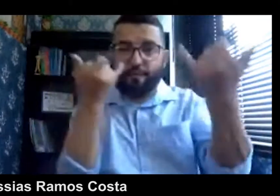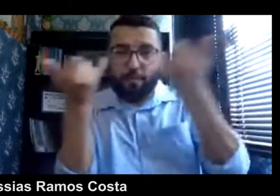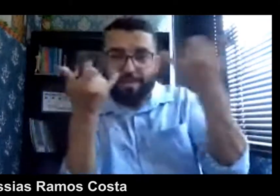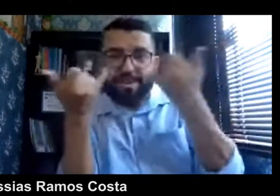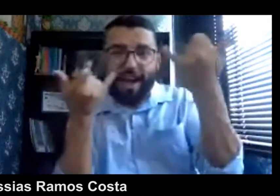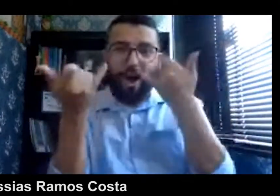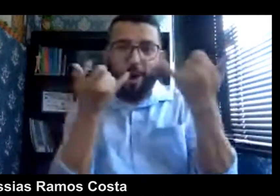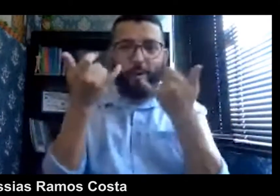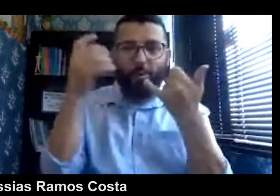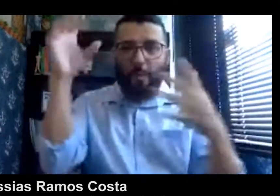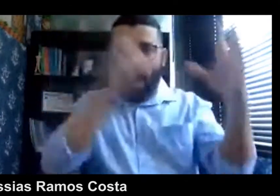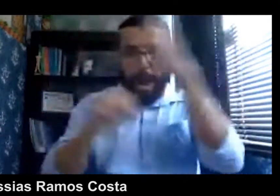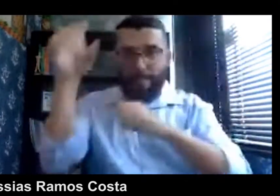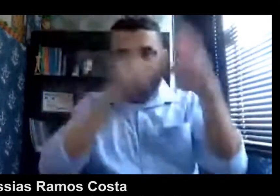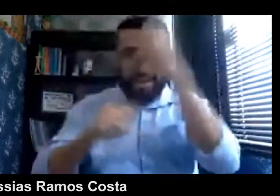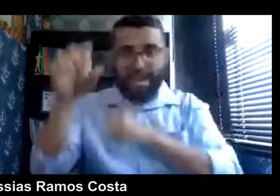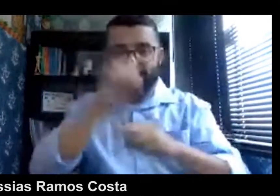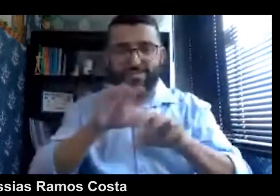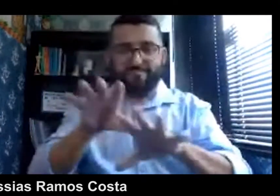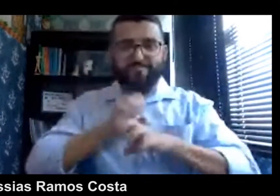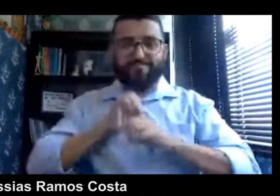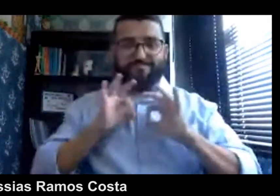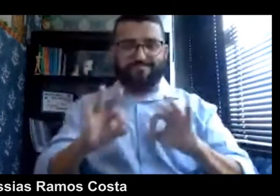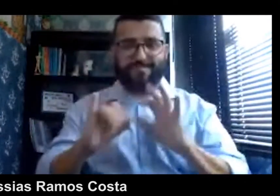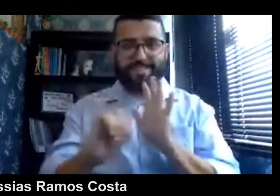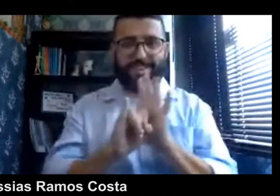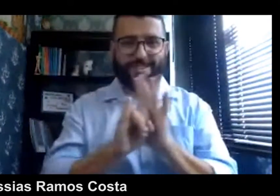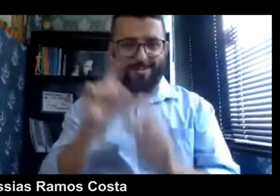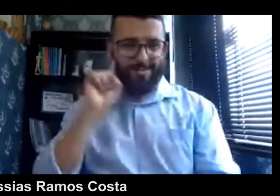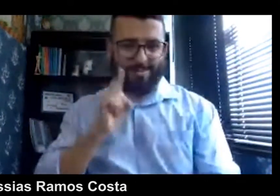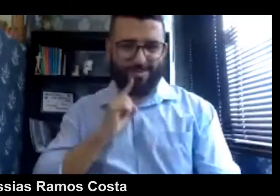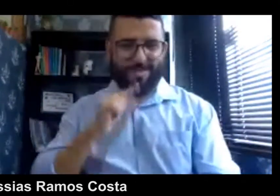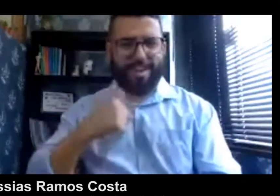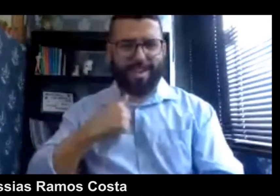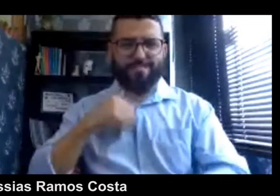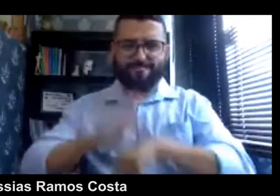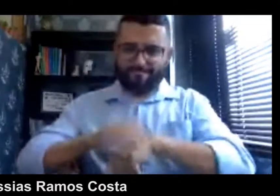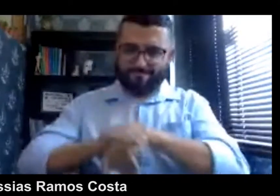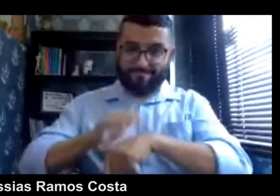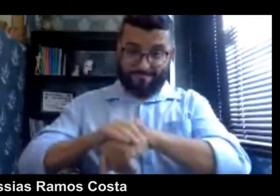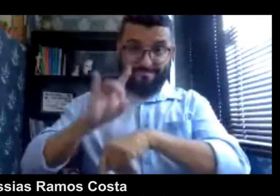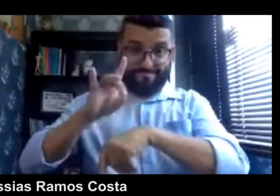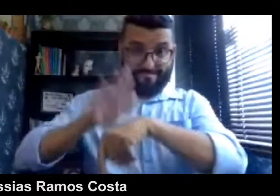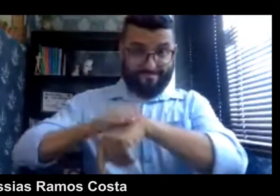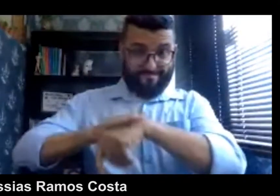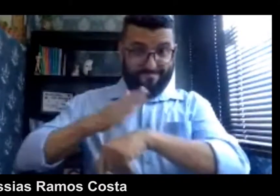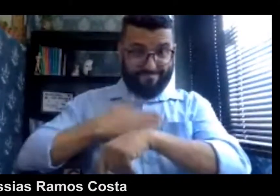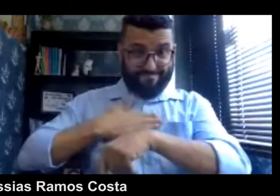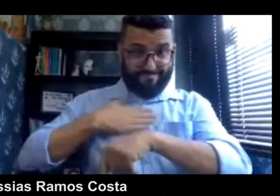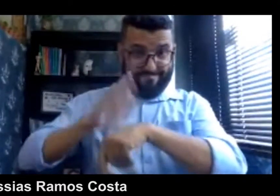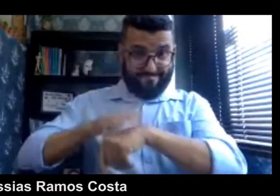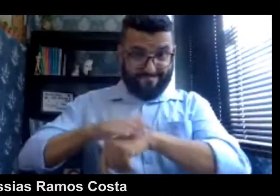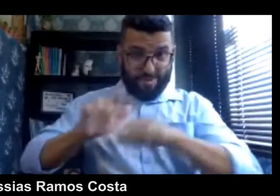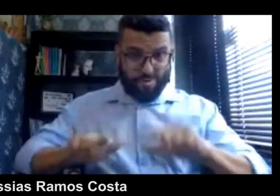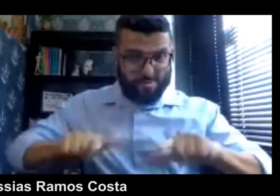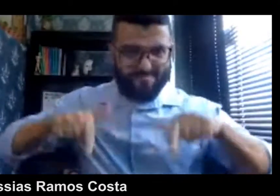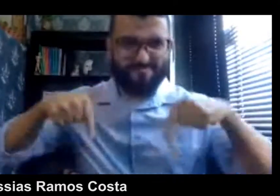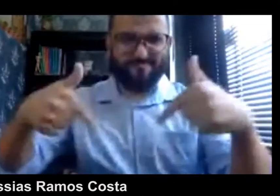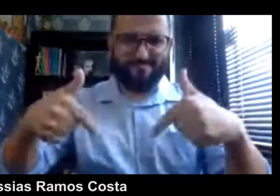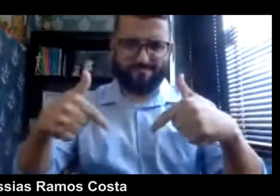aprendizados, diferentes informações, eu tinha uma identidade surda, eu tinha autonomia para poder lutar, para poder